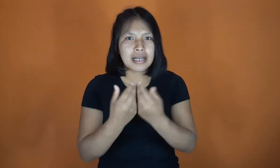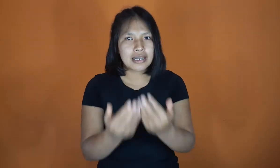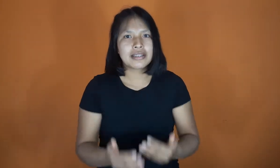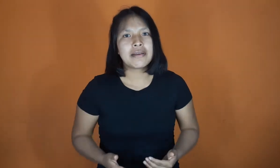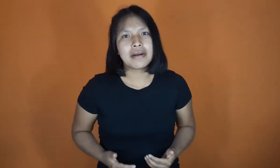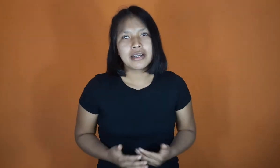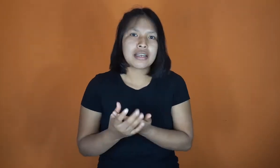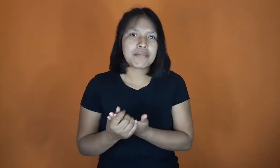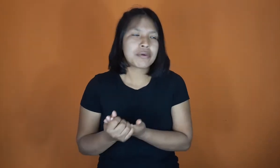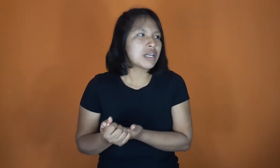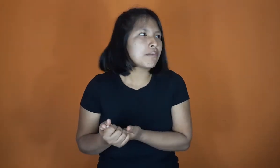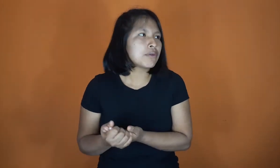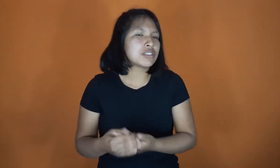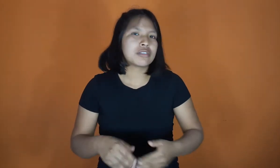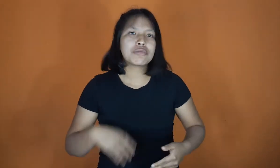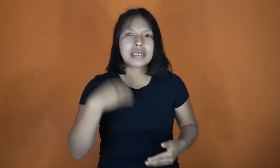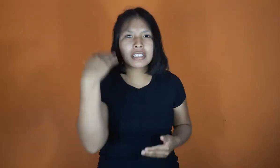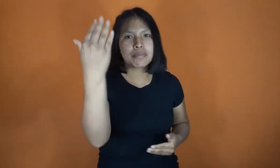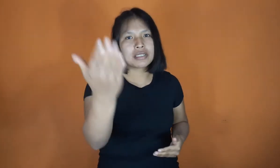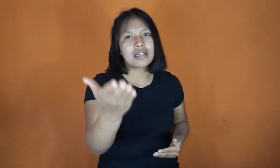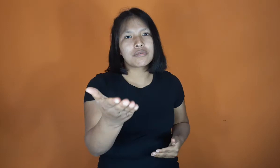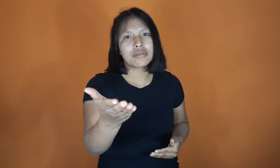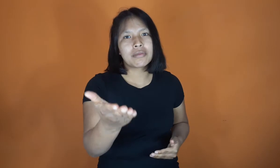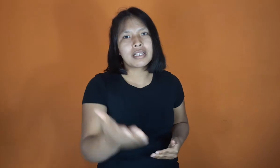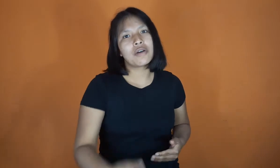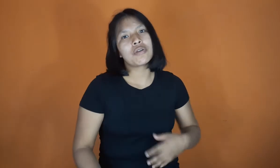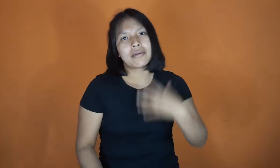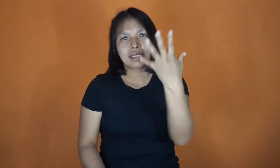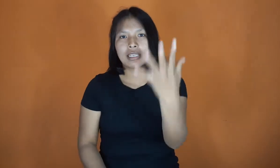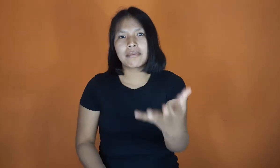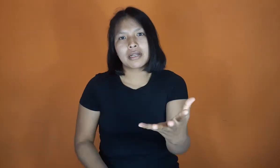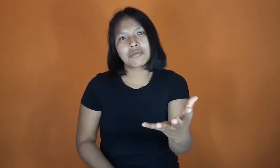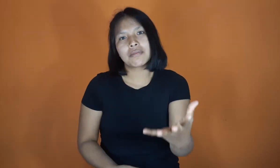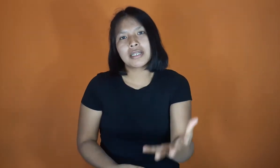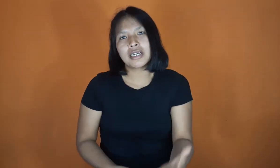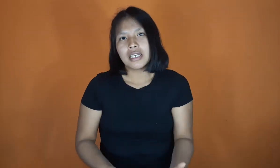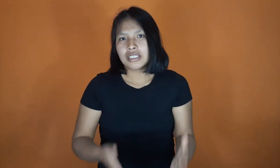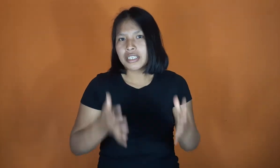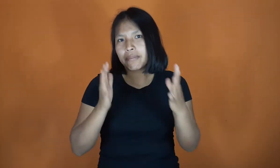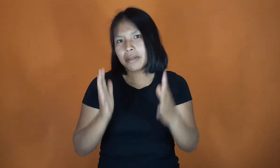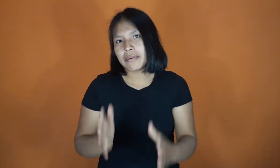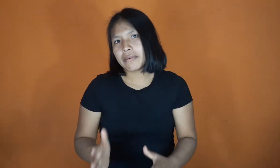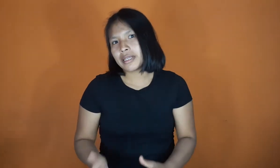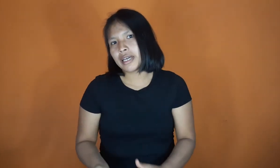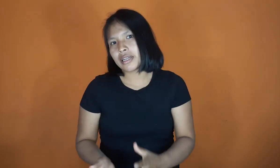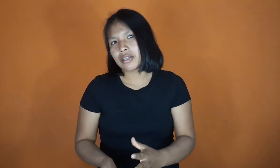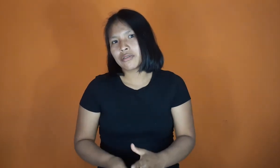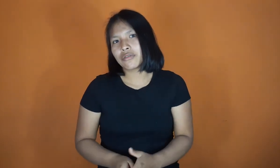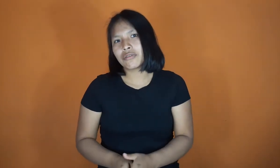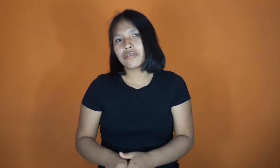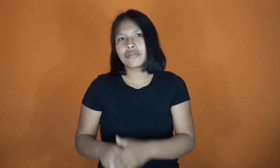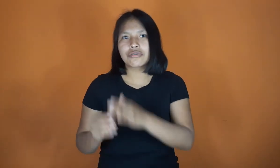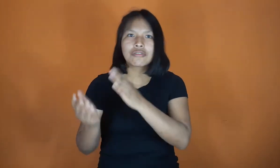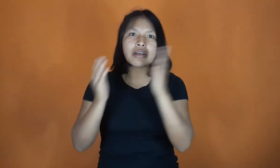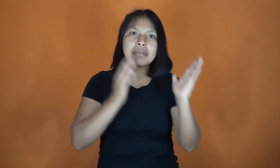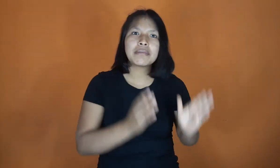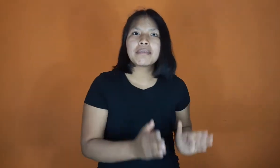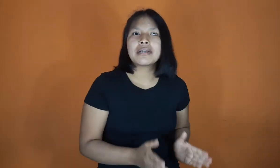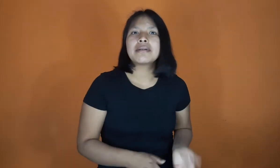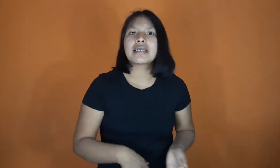el tema. Por ejemplo, si tú vas a expresar a tu hermana o le vas a llamar a tu hermana, siempre va a variar. No son la misma palabra que le